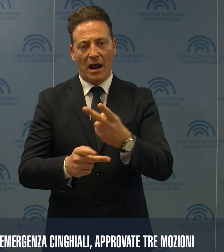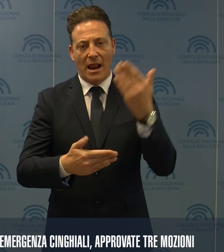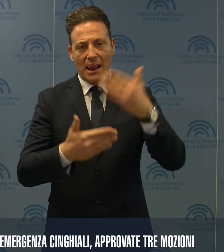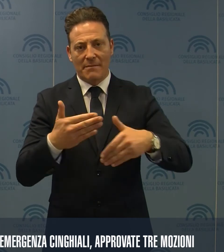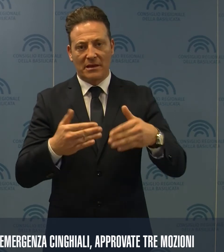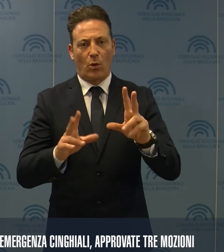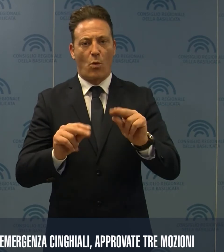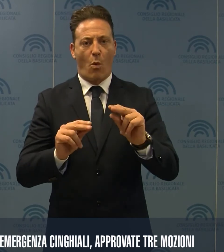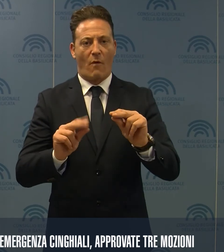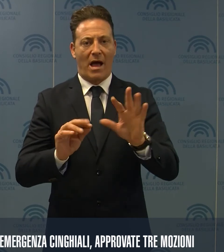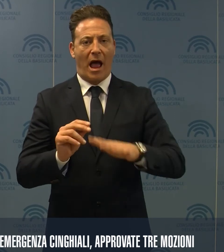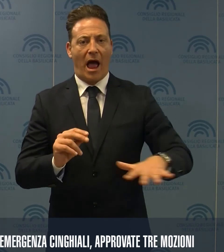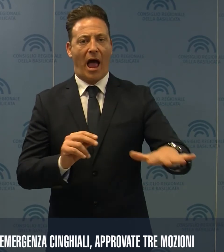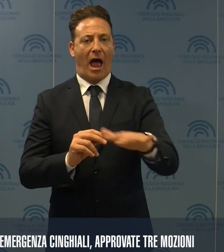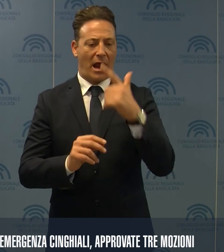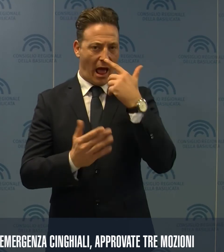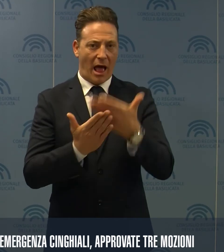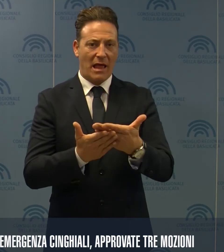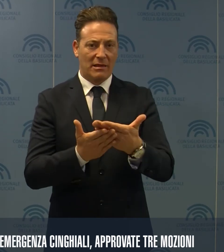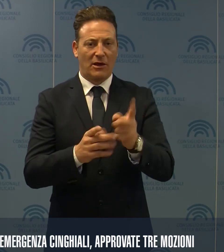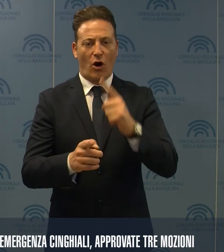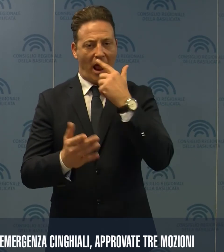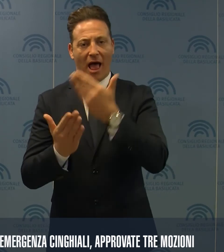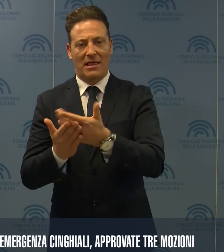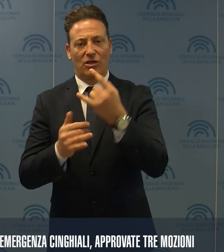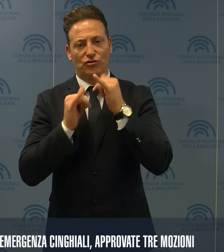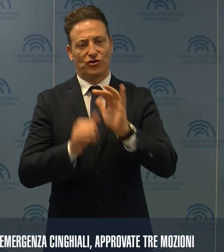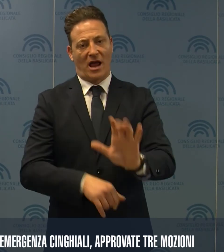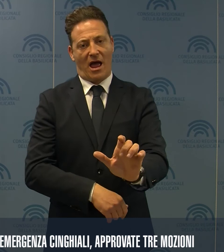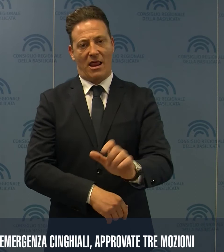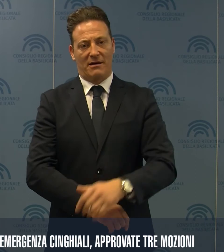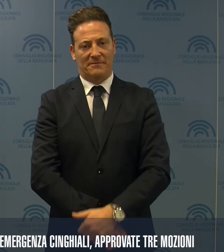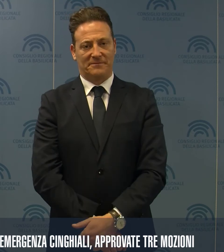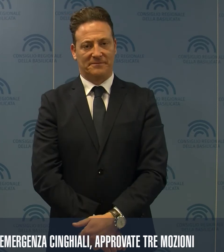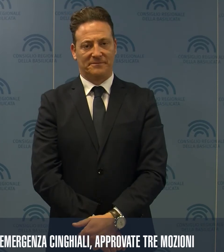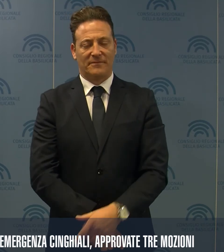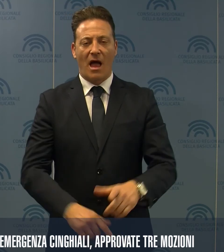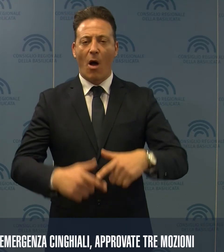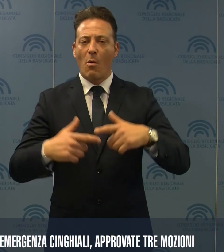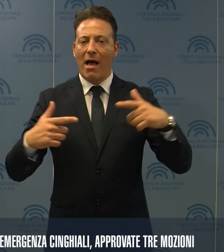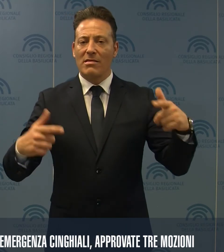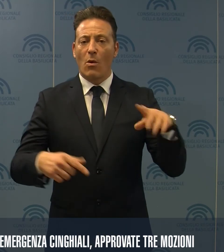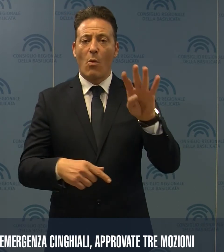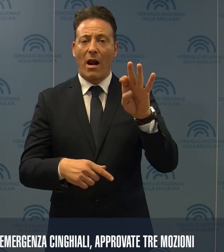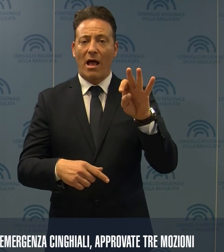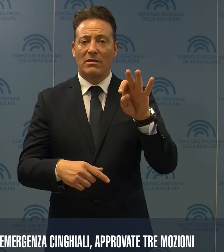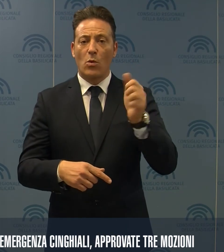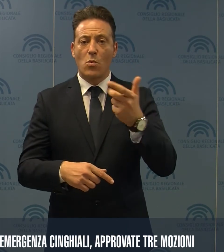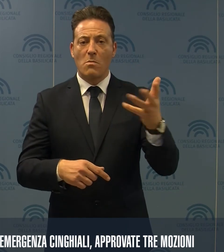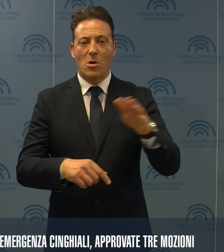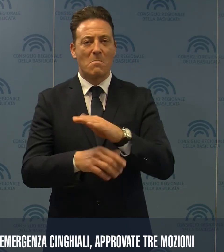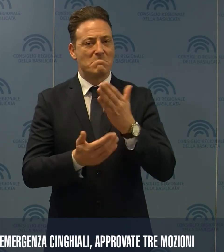determinazione delle aree vocate e non vocate al cinghiale. Innalzare a 40 il numero